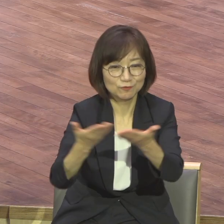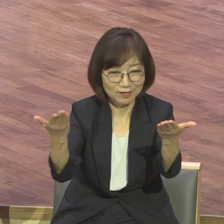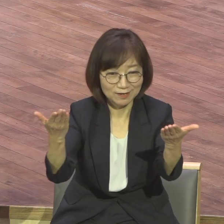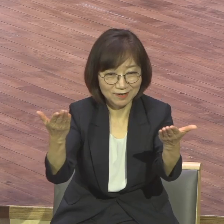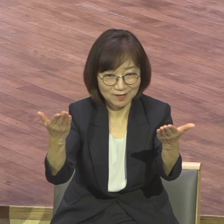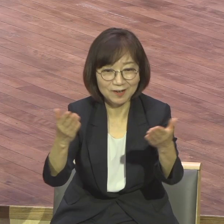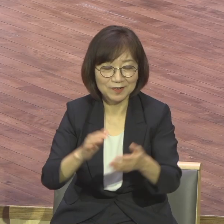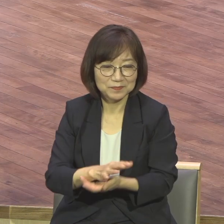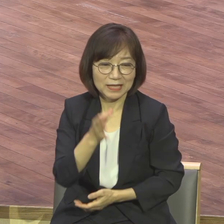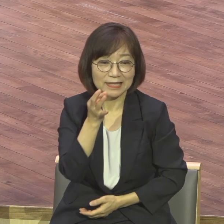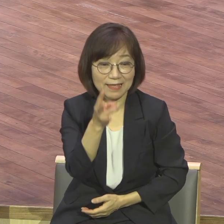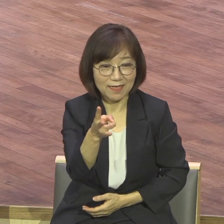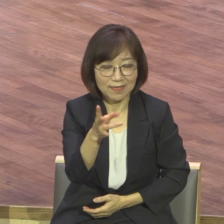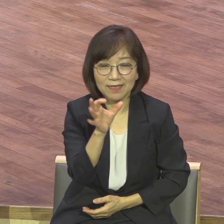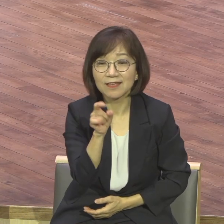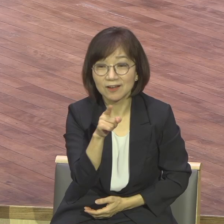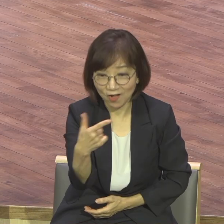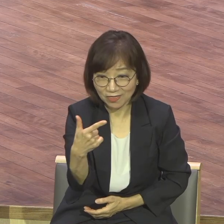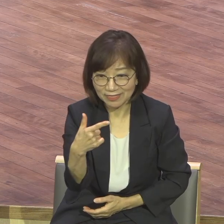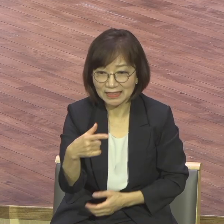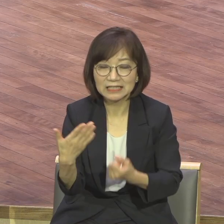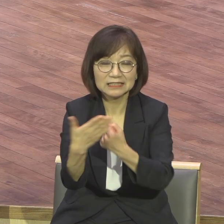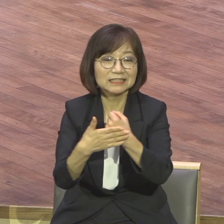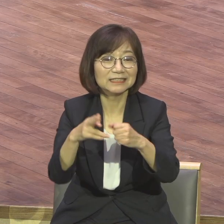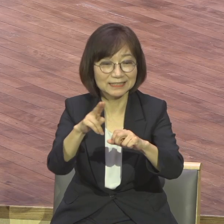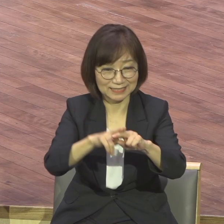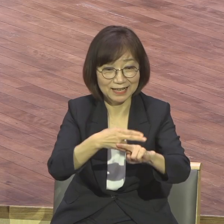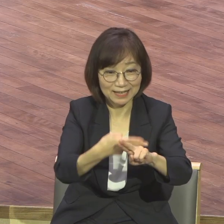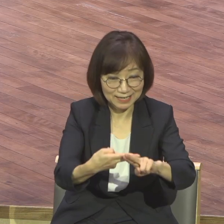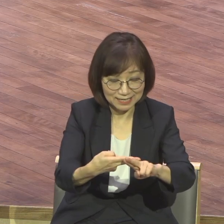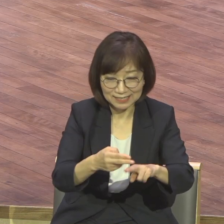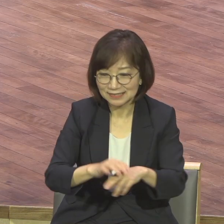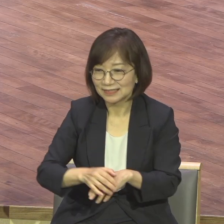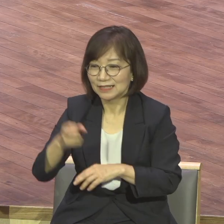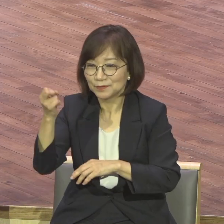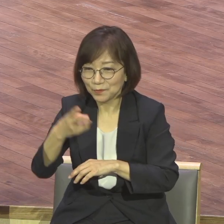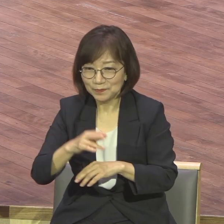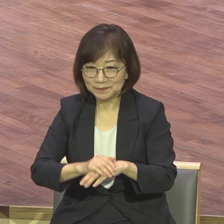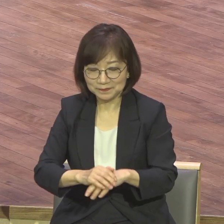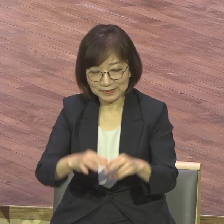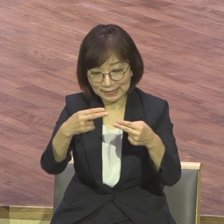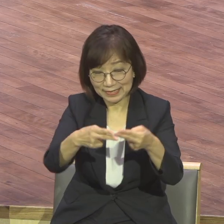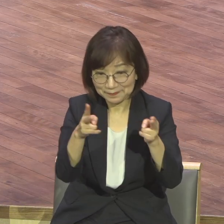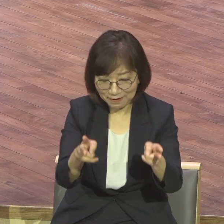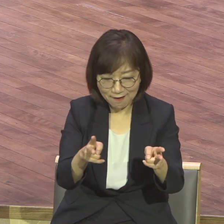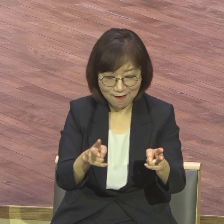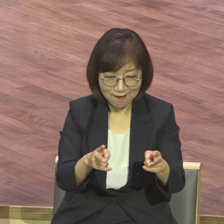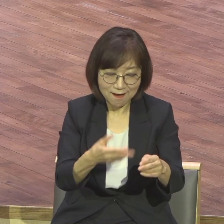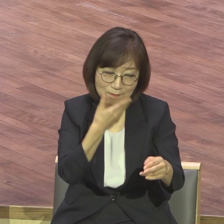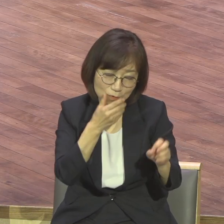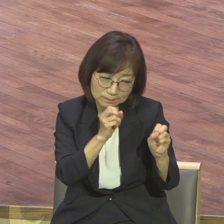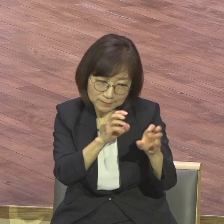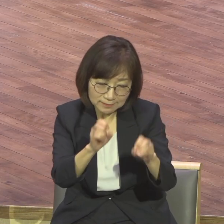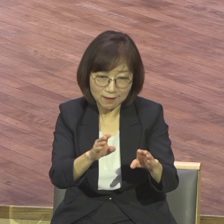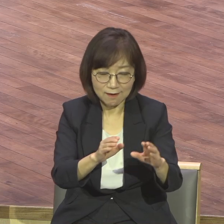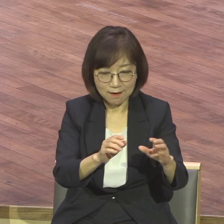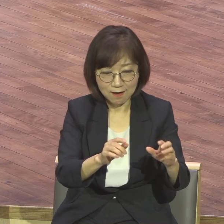목회자들 이런 은사를 받은 것이고 다락방을 은혜롭게 잘 인도해서 다락방 문이 자꾸 열리고 1단학방 2단학방